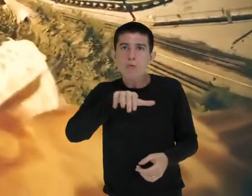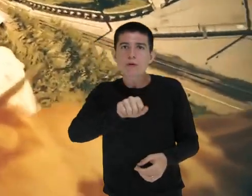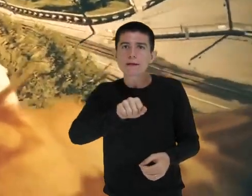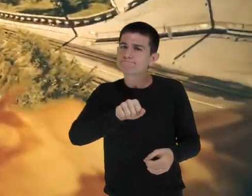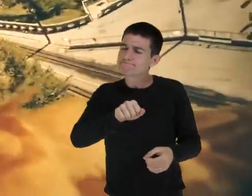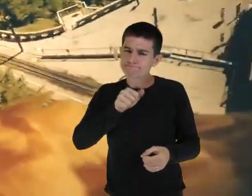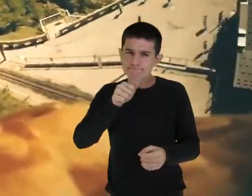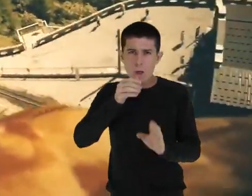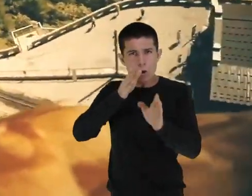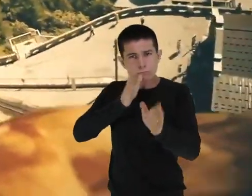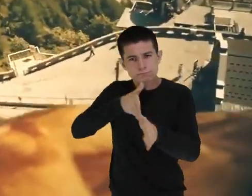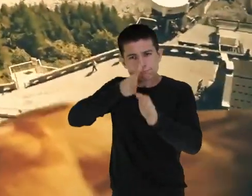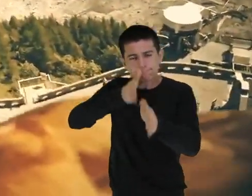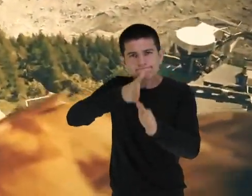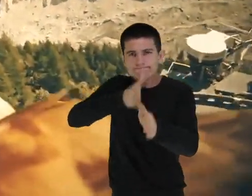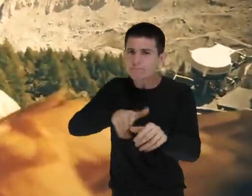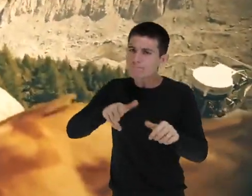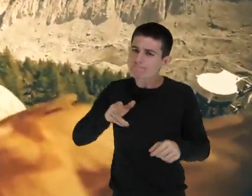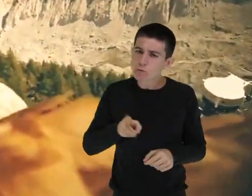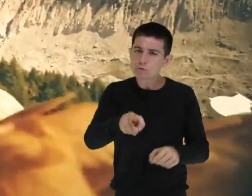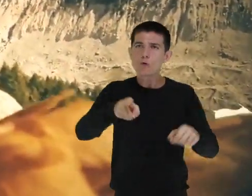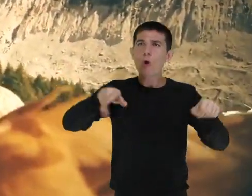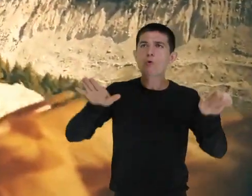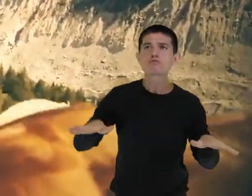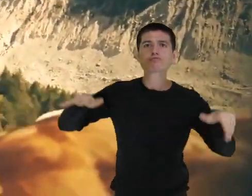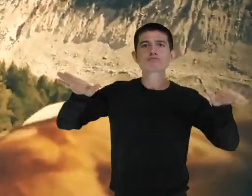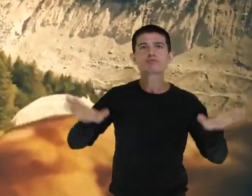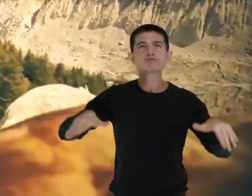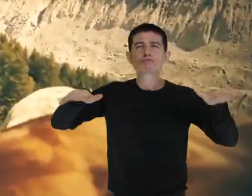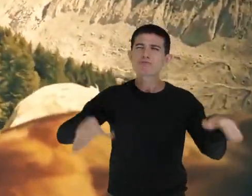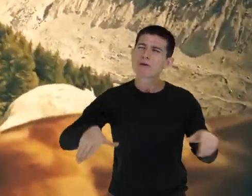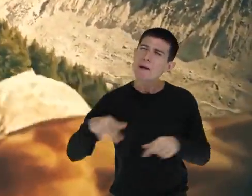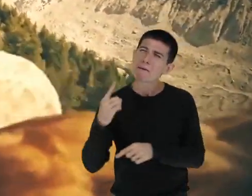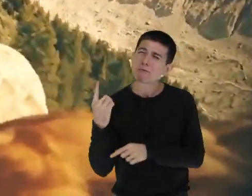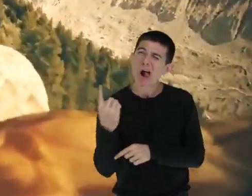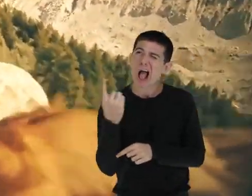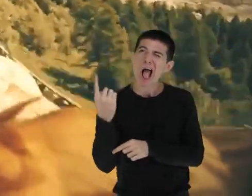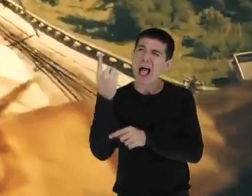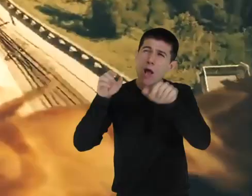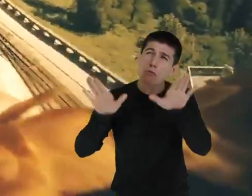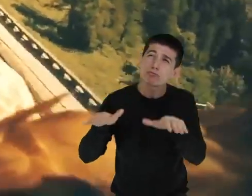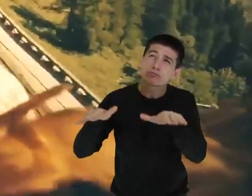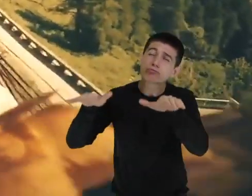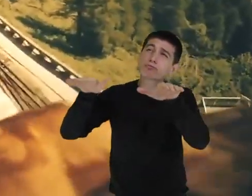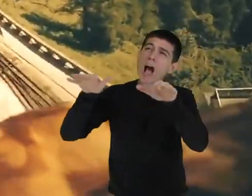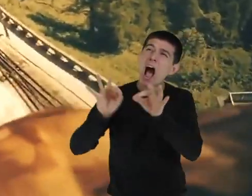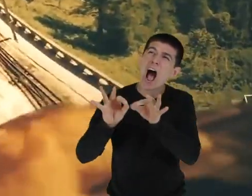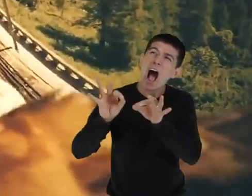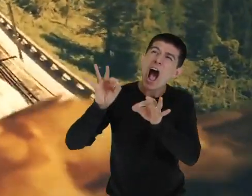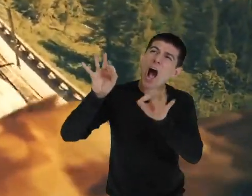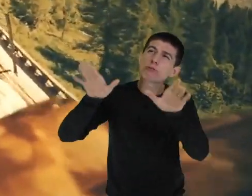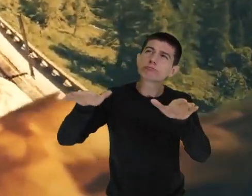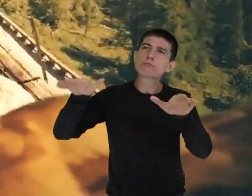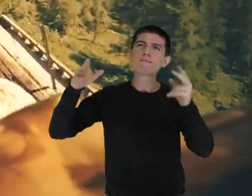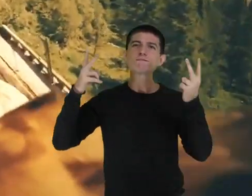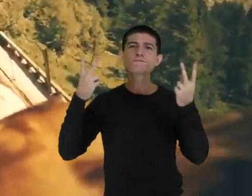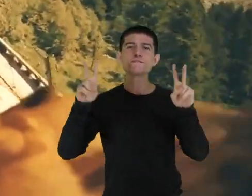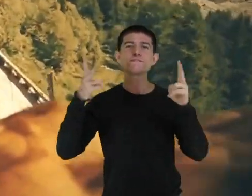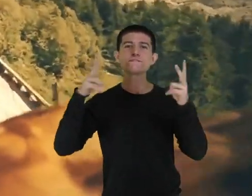Depois, enquanto todo mundo fica às escuras, embaixo, elas voam vitoriosas e em paz, bem no alto.